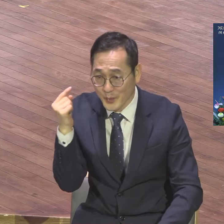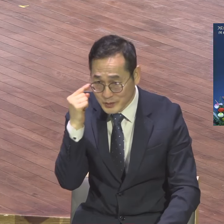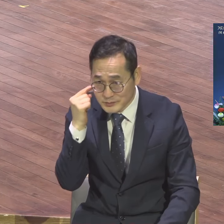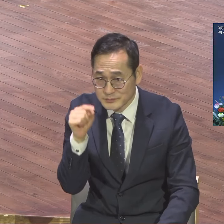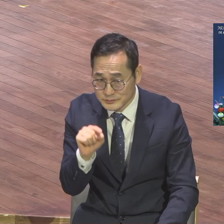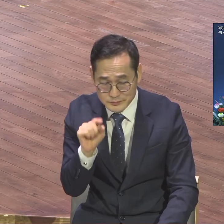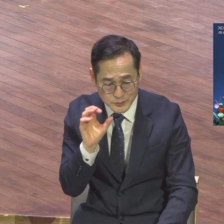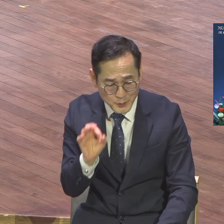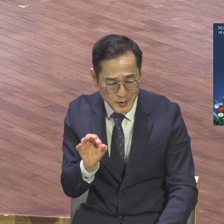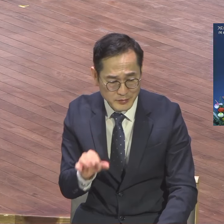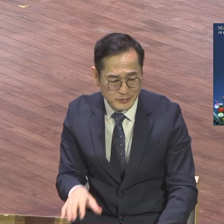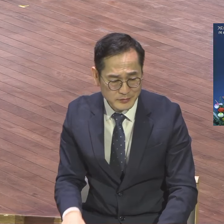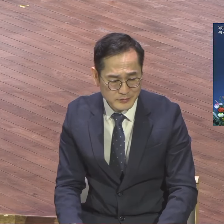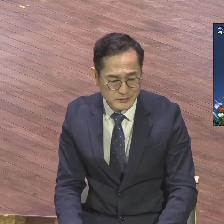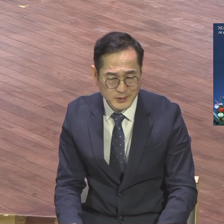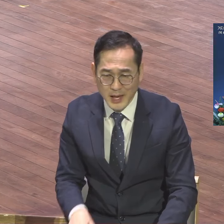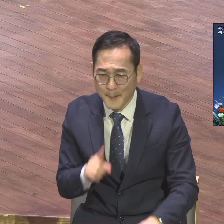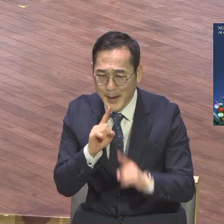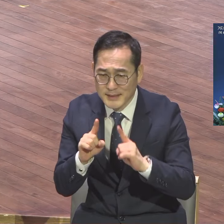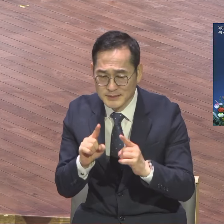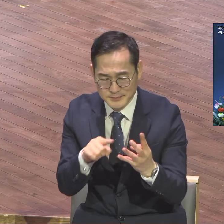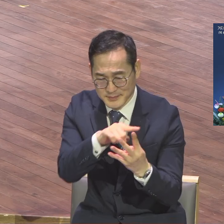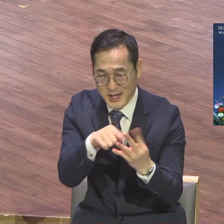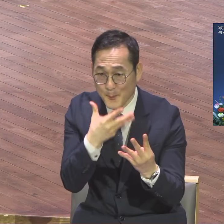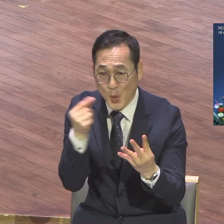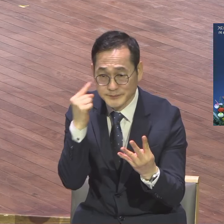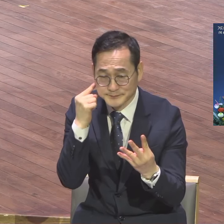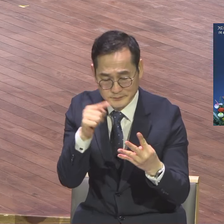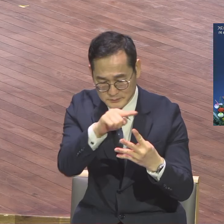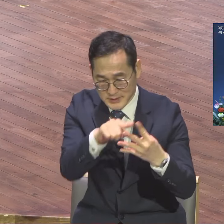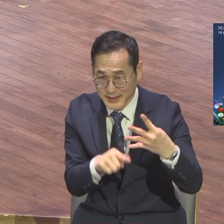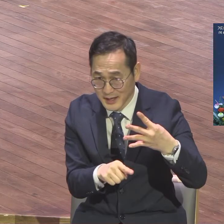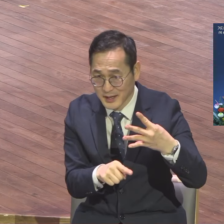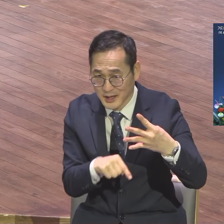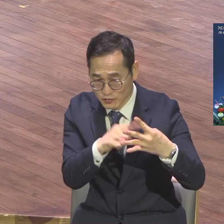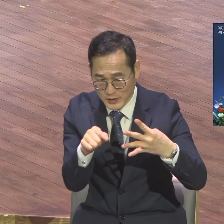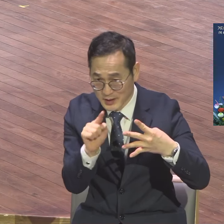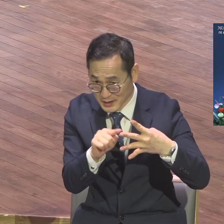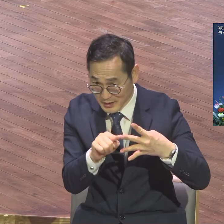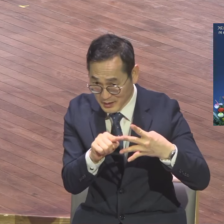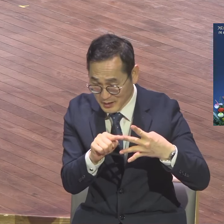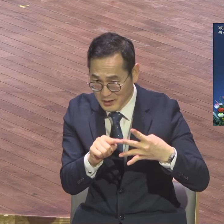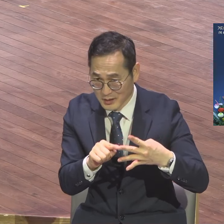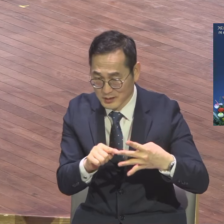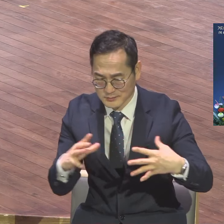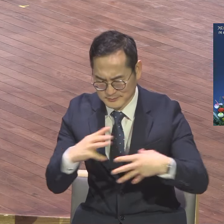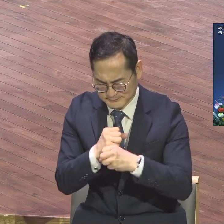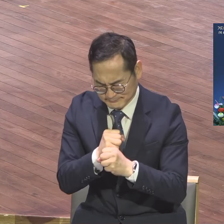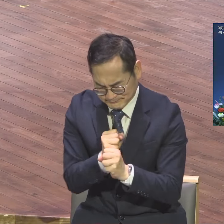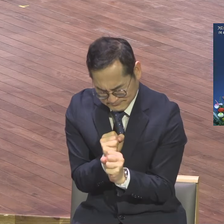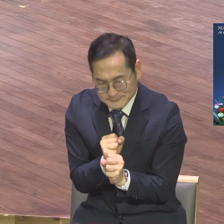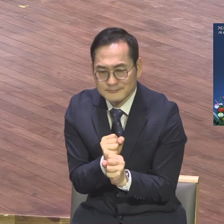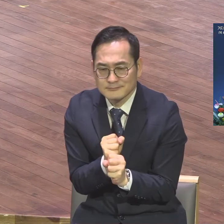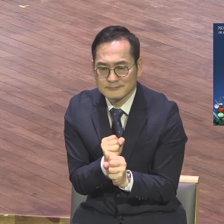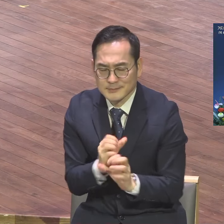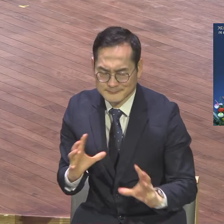지박해서 말씀하고 있어요. 예수님께서 말씀하신 여러 비유들의 주제가 그 강조점이